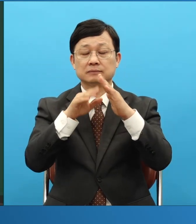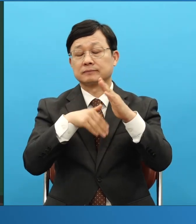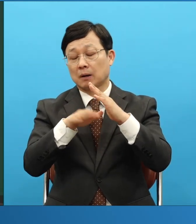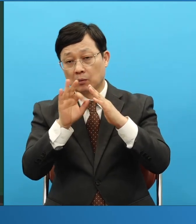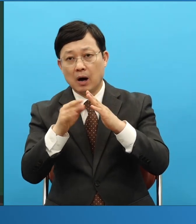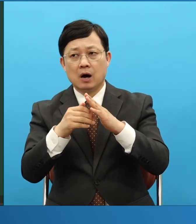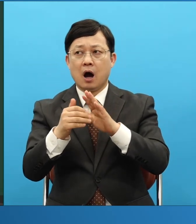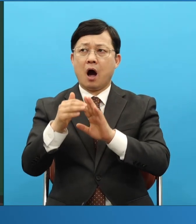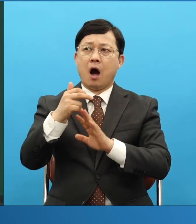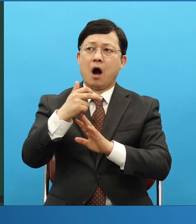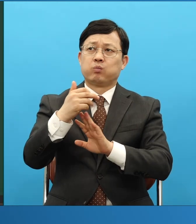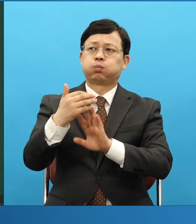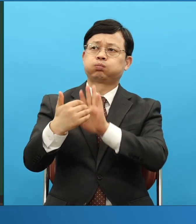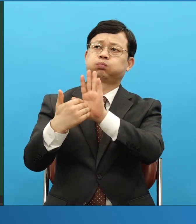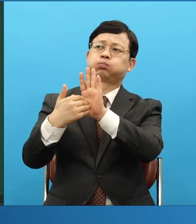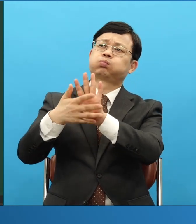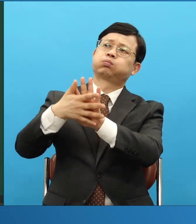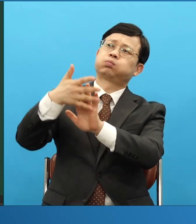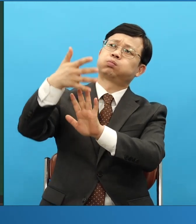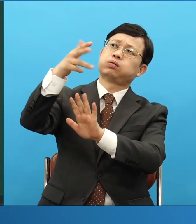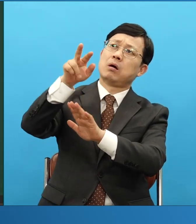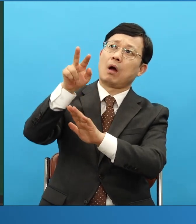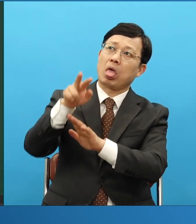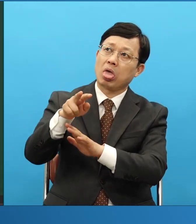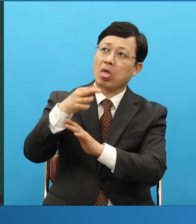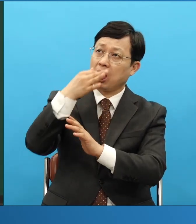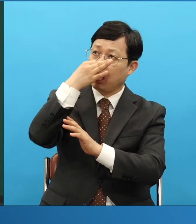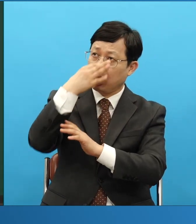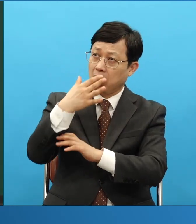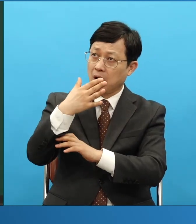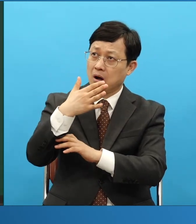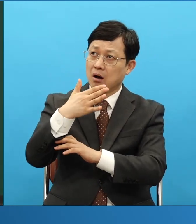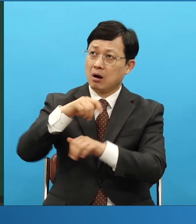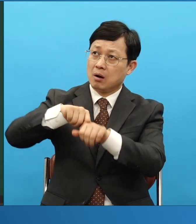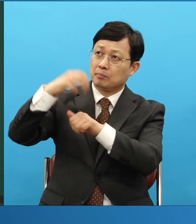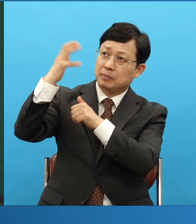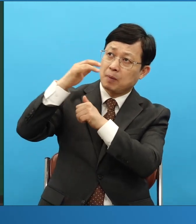그 법만 아니요 또 응답도 온다니까요